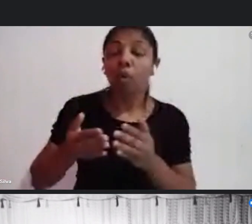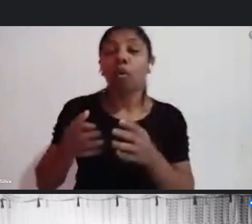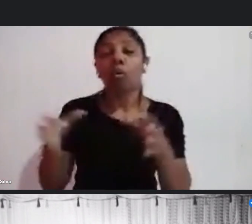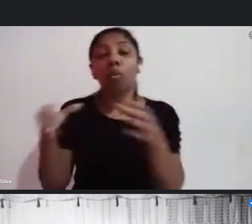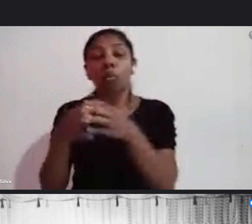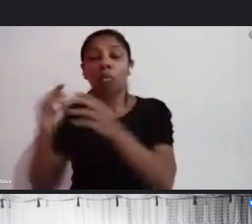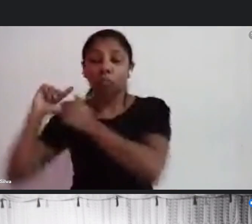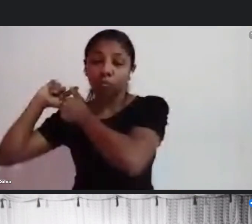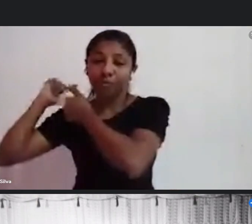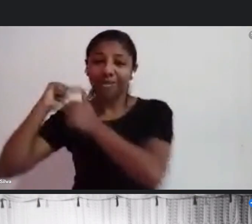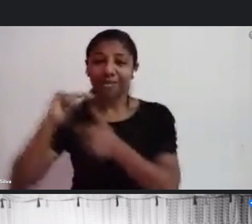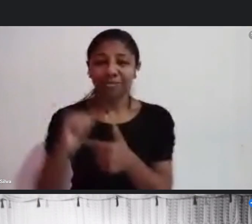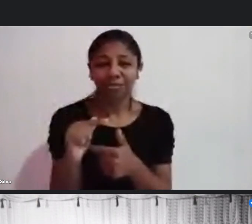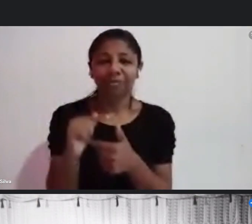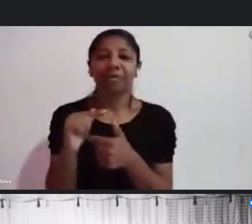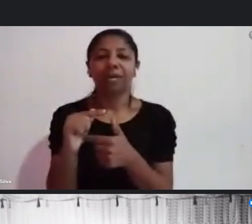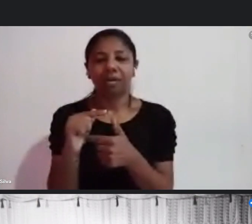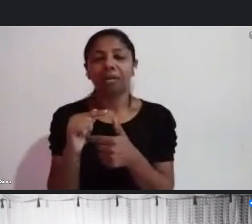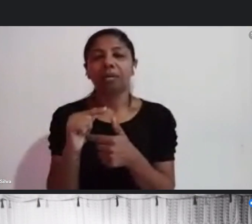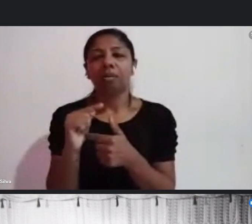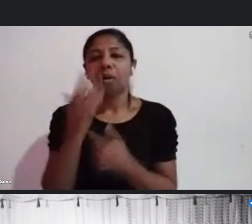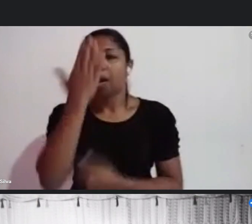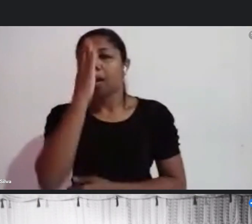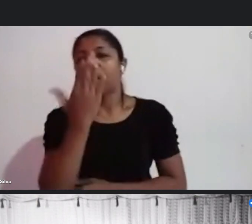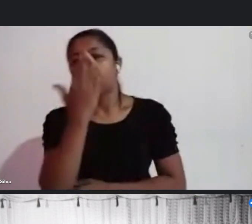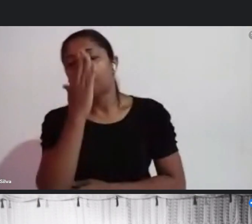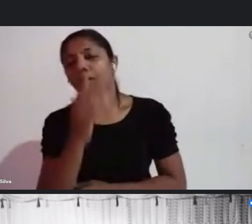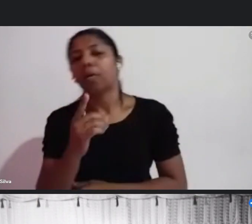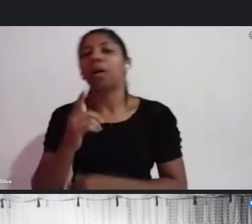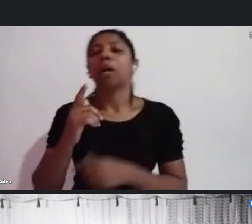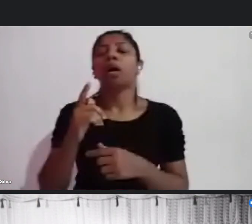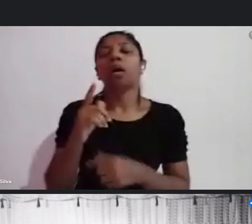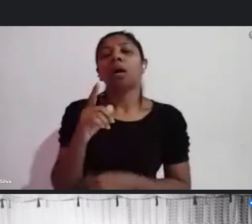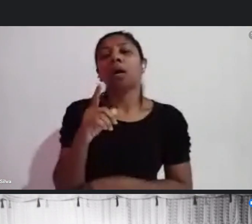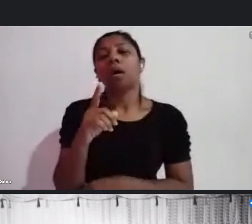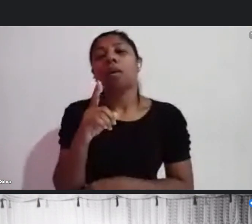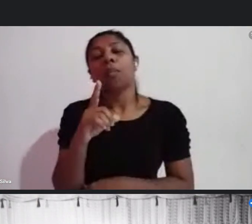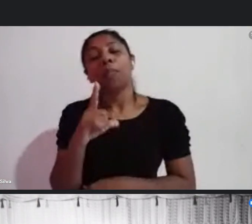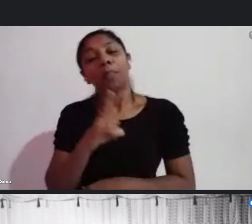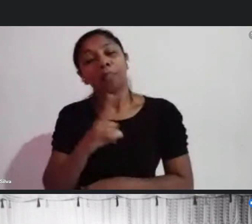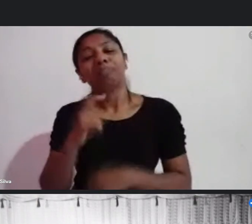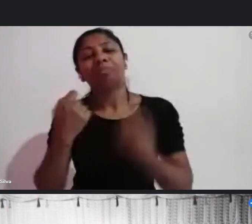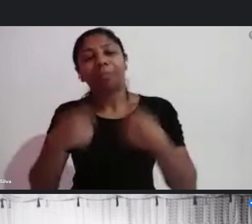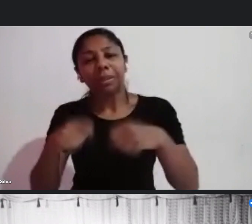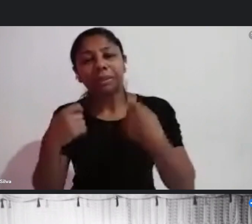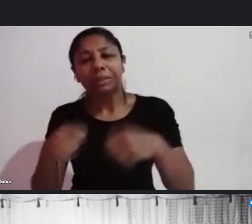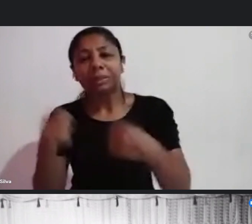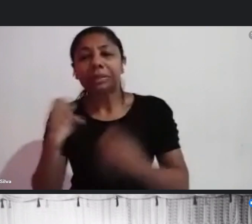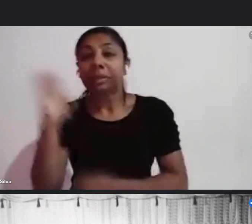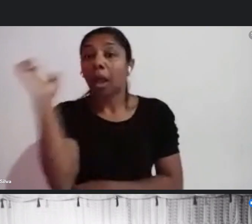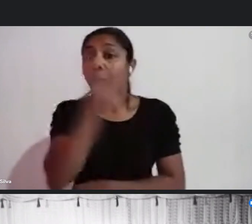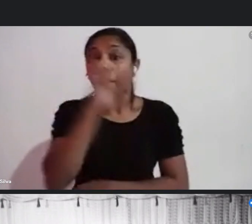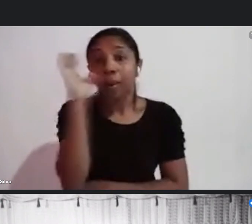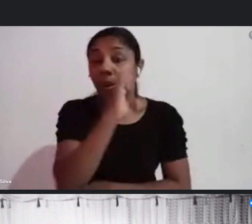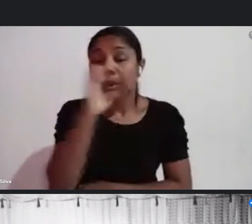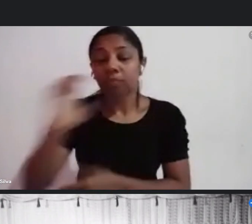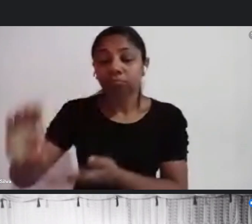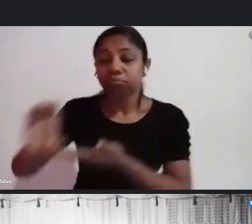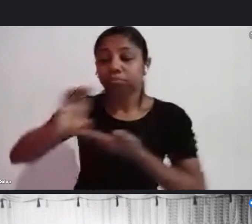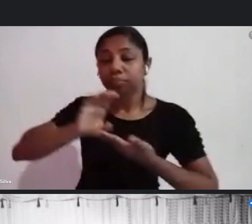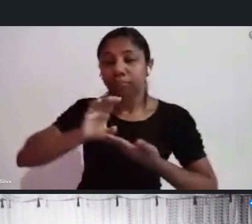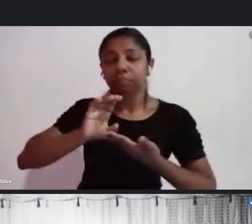Carnaval, que precisam desse auxílio, que ainda é um auxílio emergencial. O Carnaval foi muito